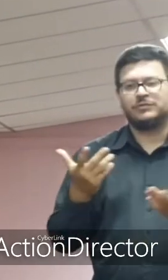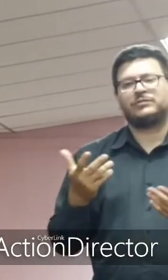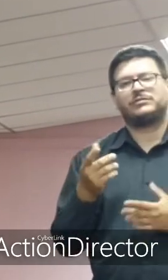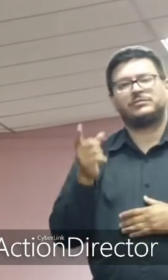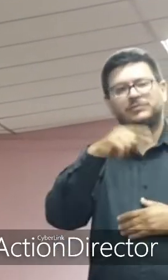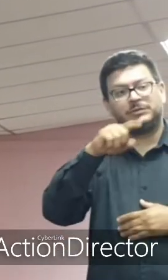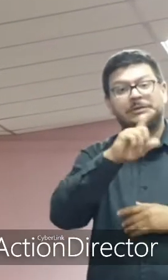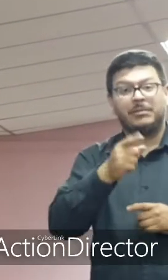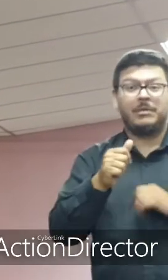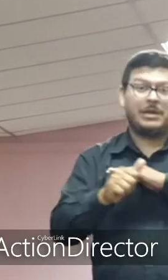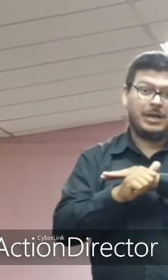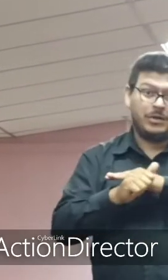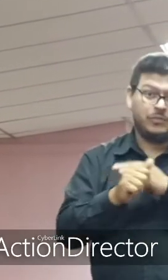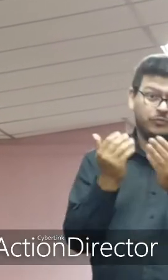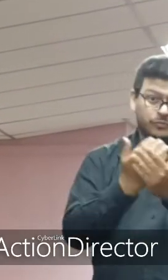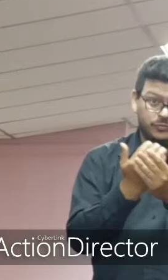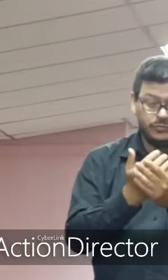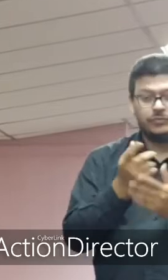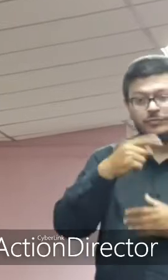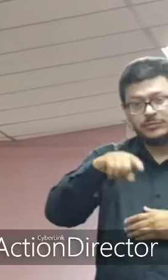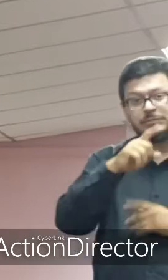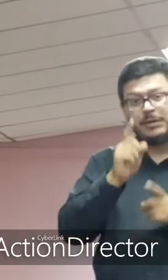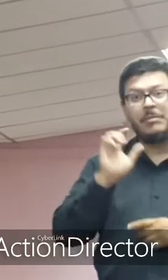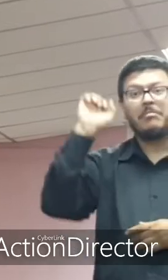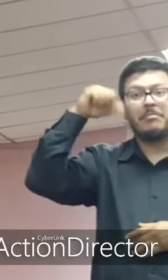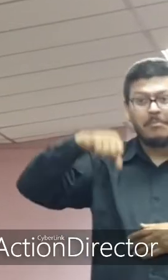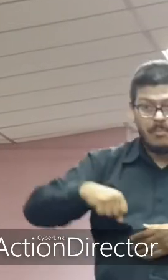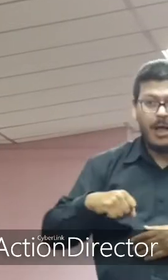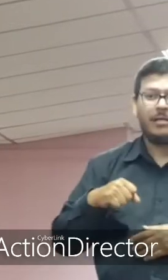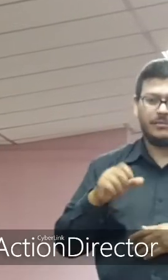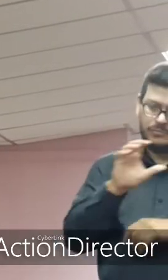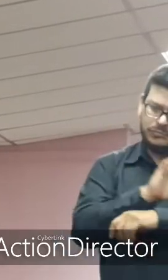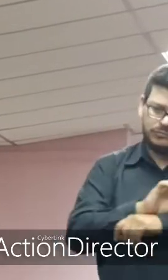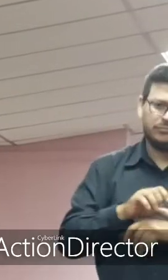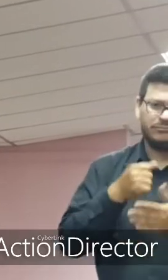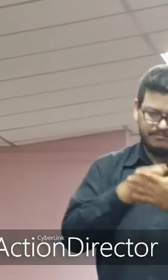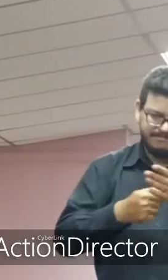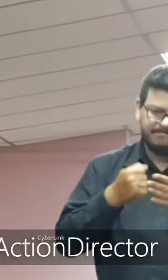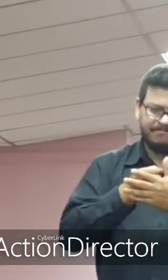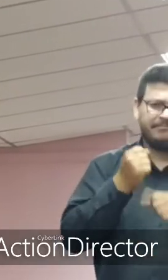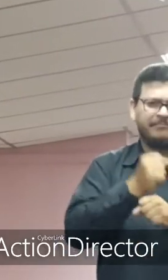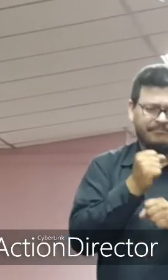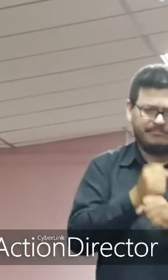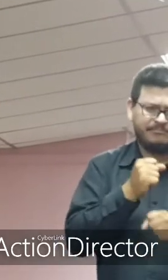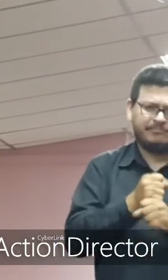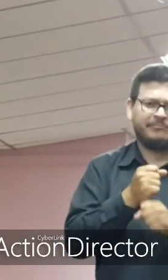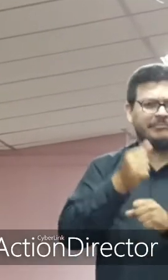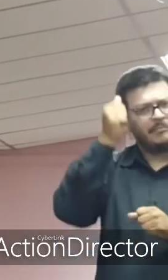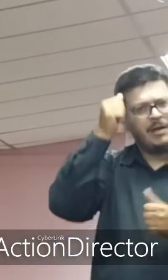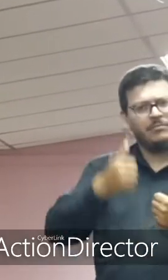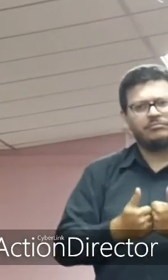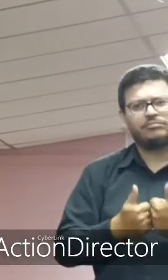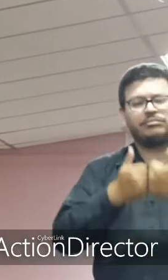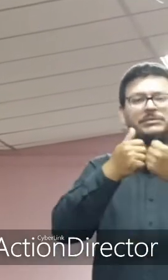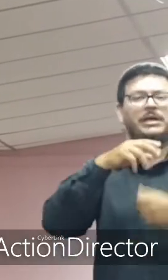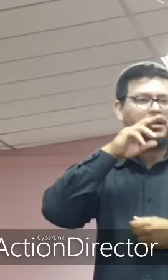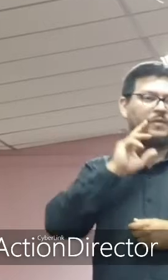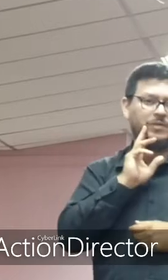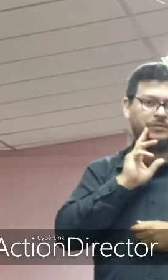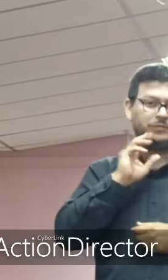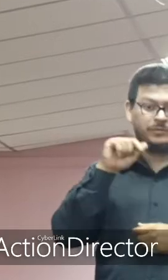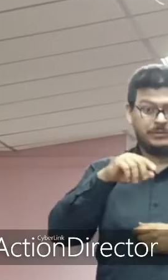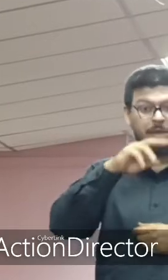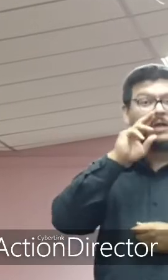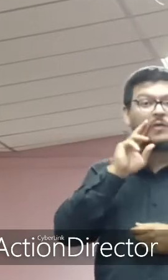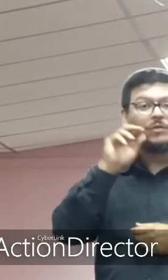queridos estudiantes a los padres a seguir trabajando en pos de la educación esta educación